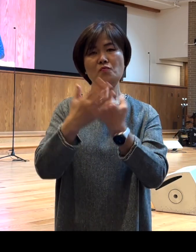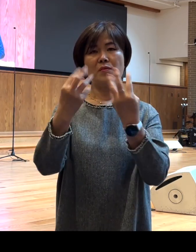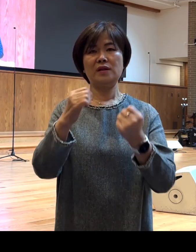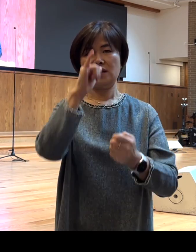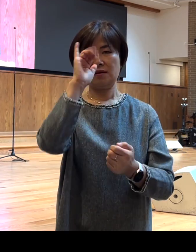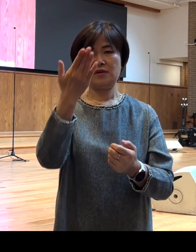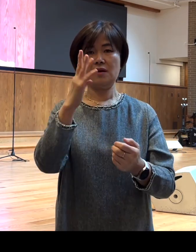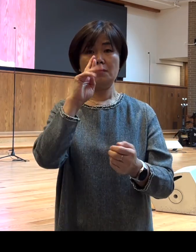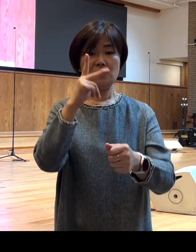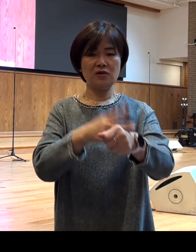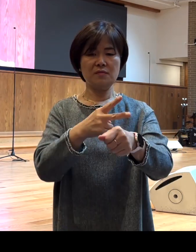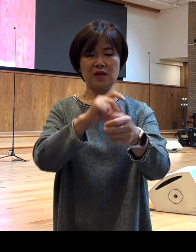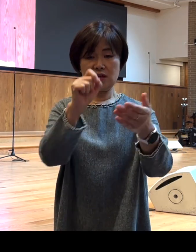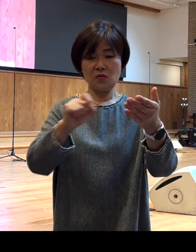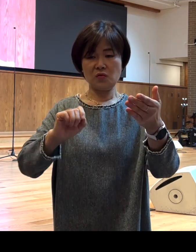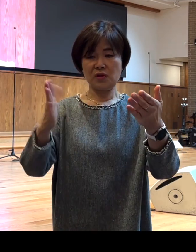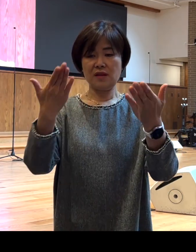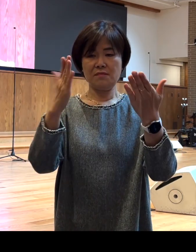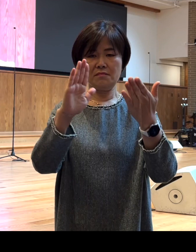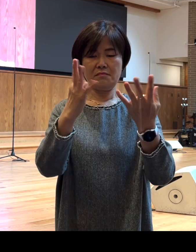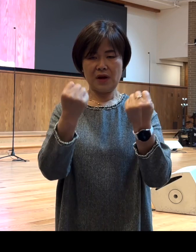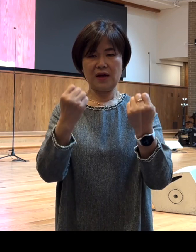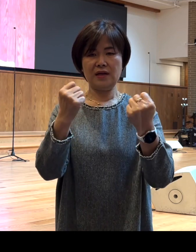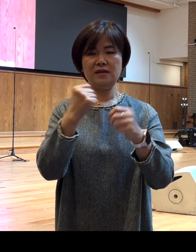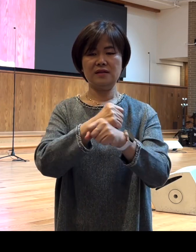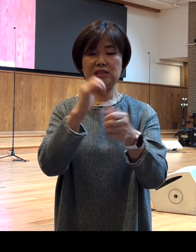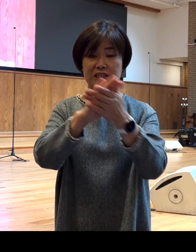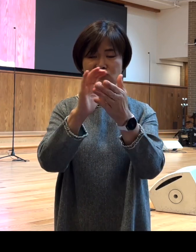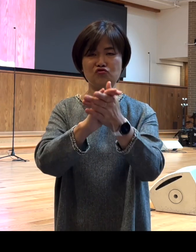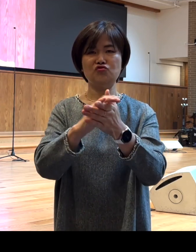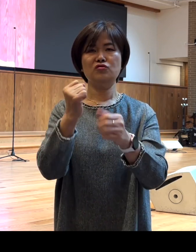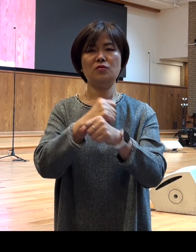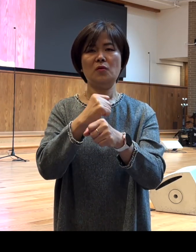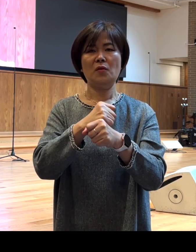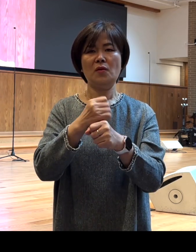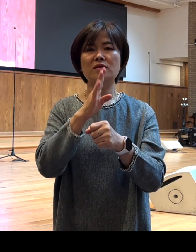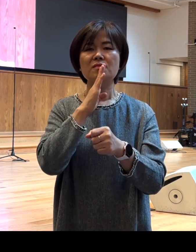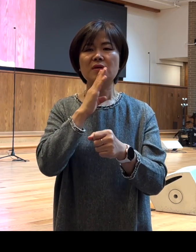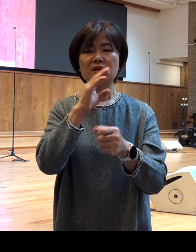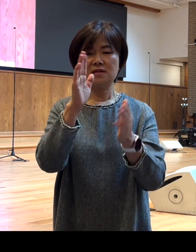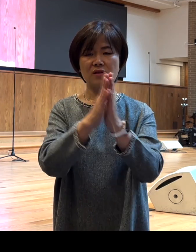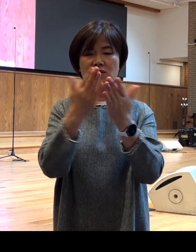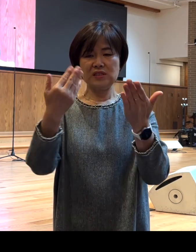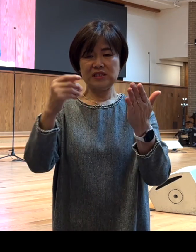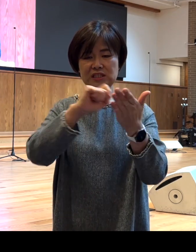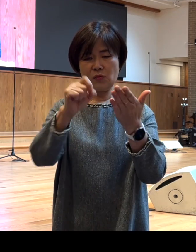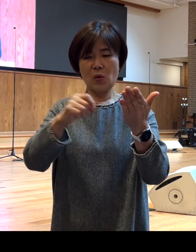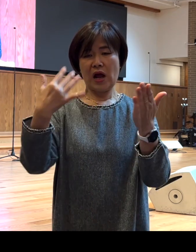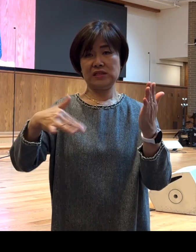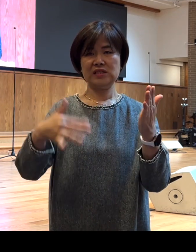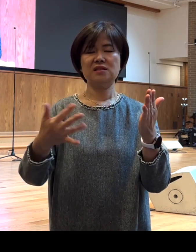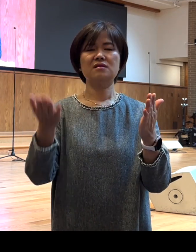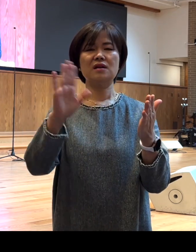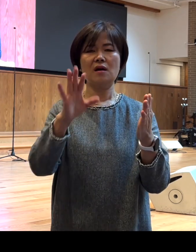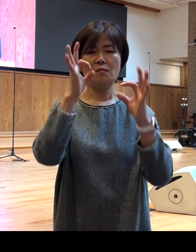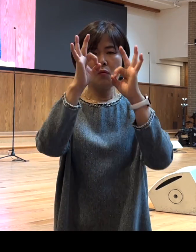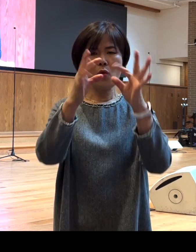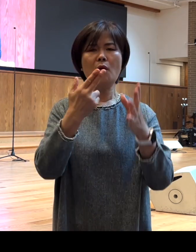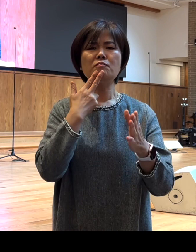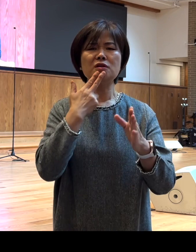기록된 수많은 동역자들 또 서신서에는 이름이 기록이 되지 않았지만 그럼 보이지 않게 바울을 도왔던